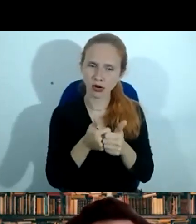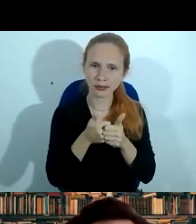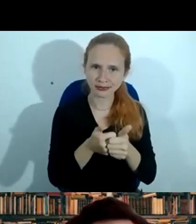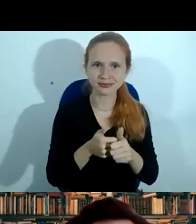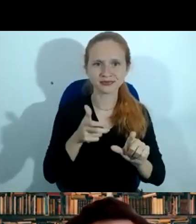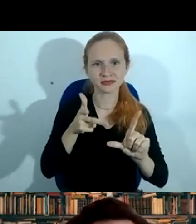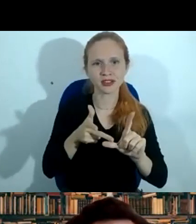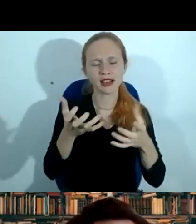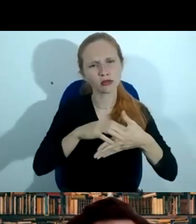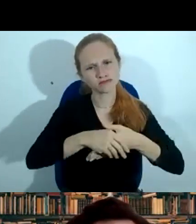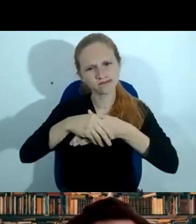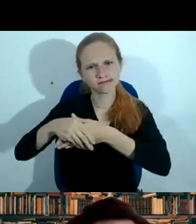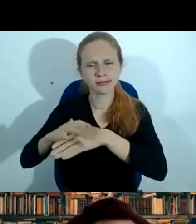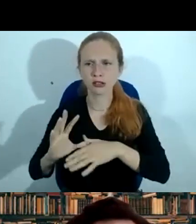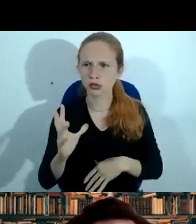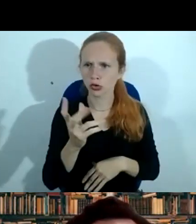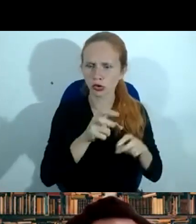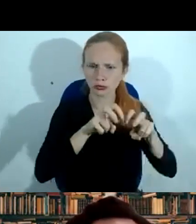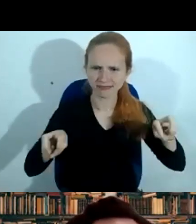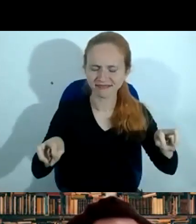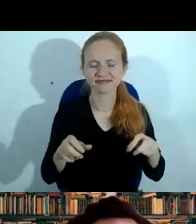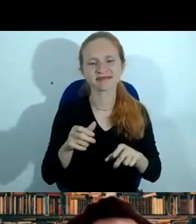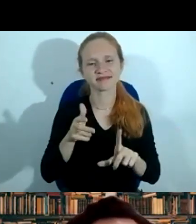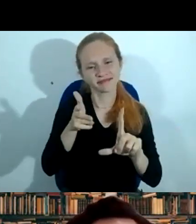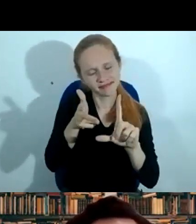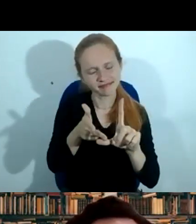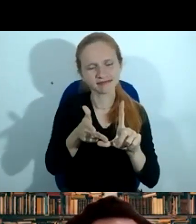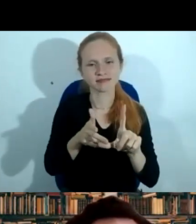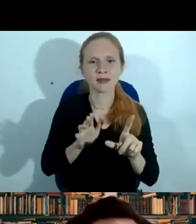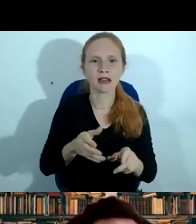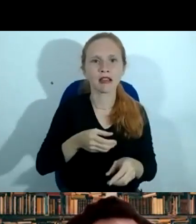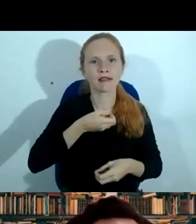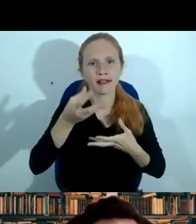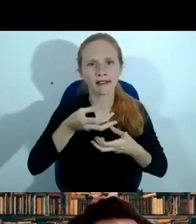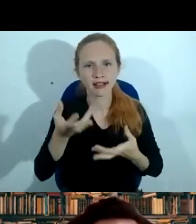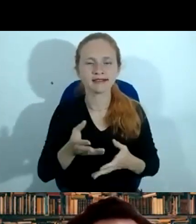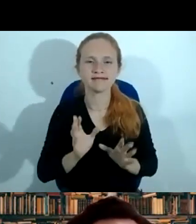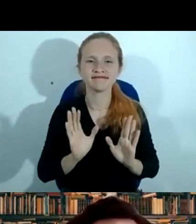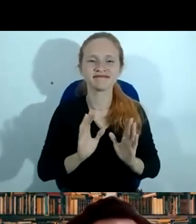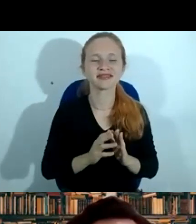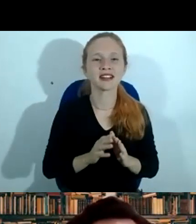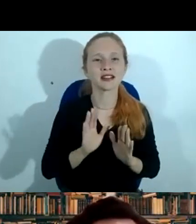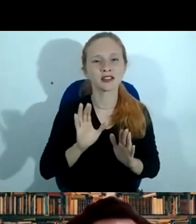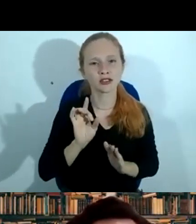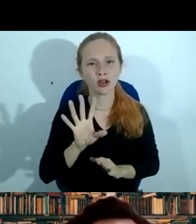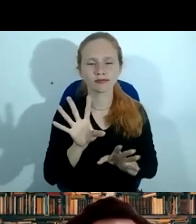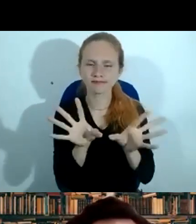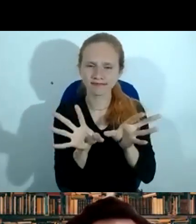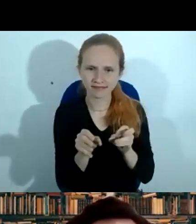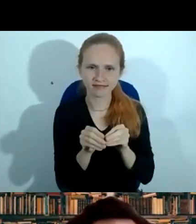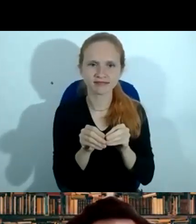gostaria de cumprimentar todos que fazem parte aqui da mesa. Mas, para não citar todos, e diretamente gostaria só de citar e